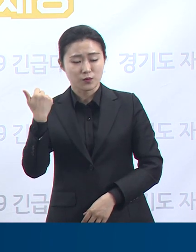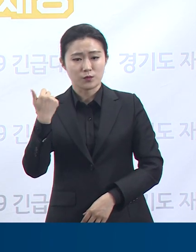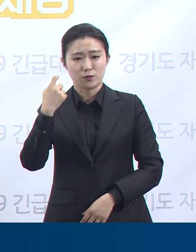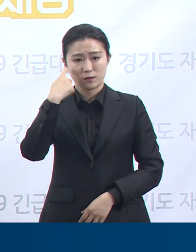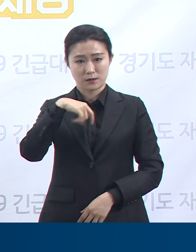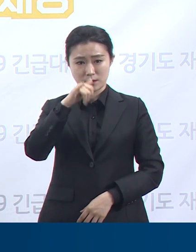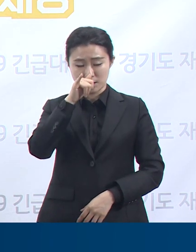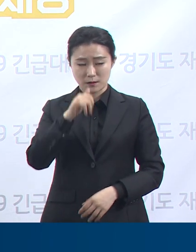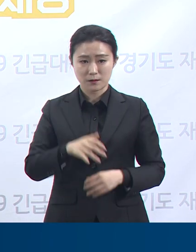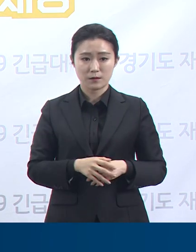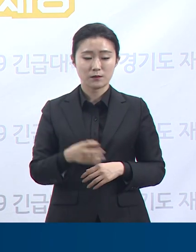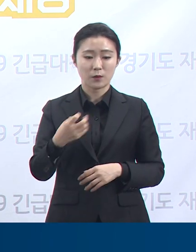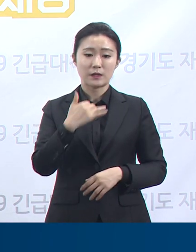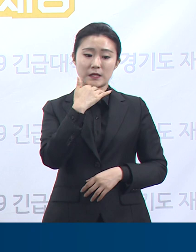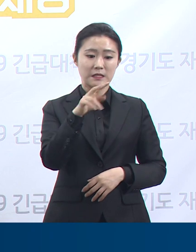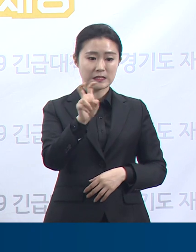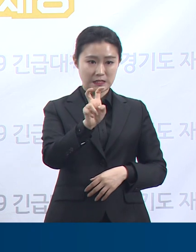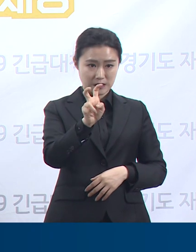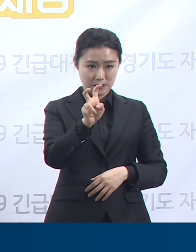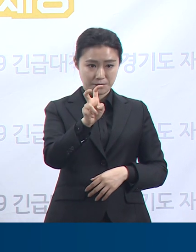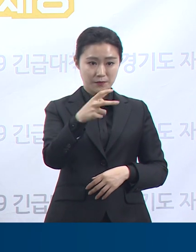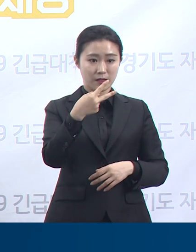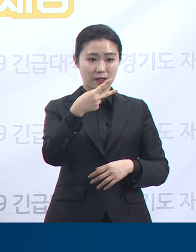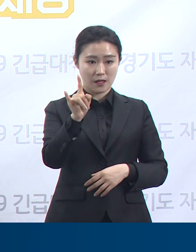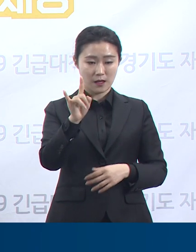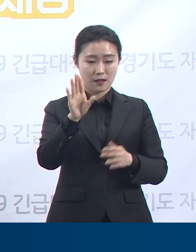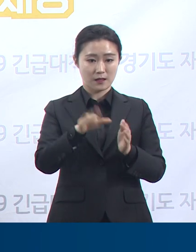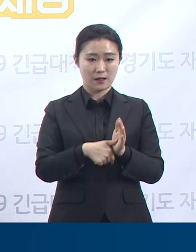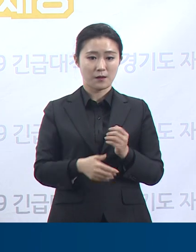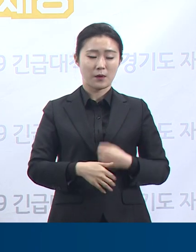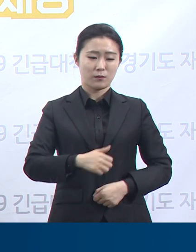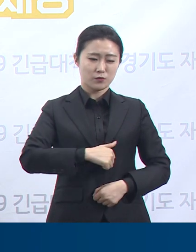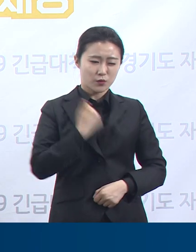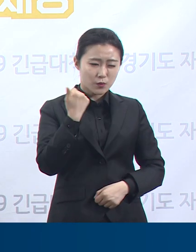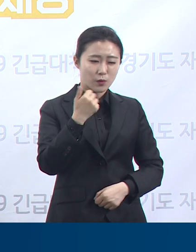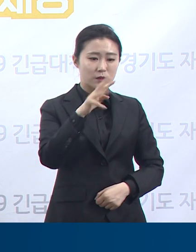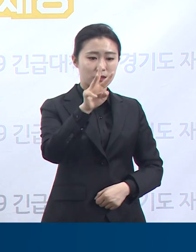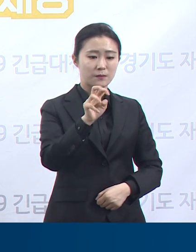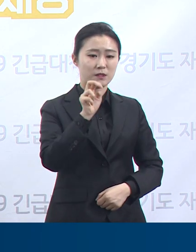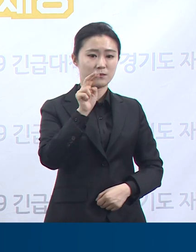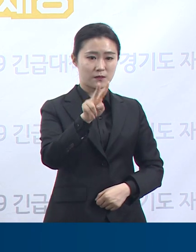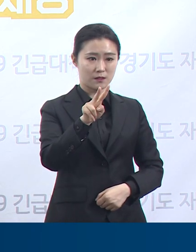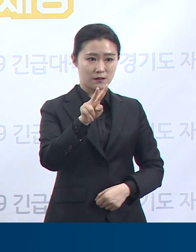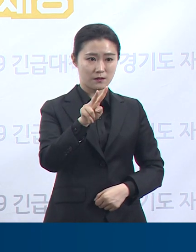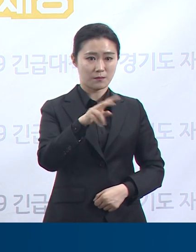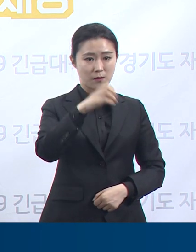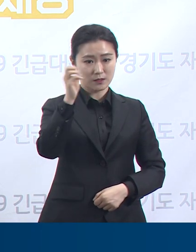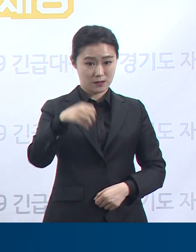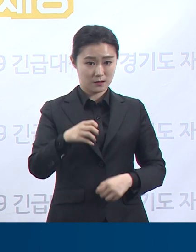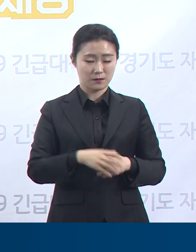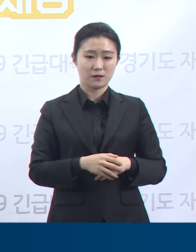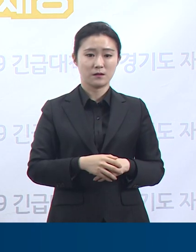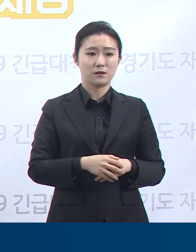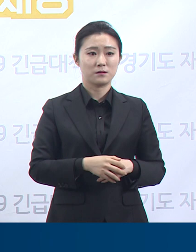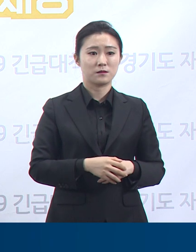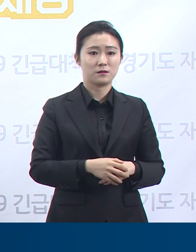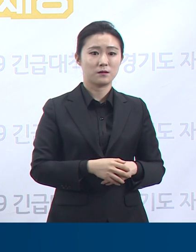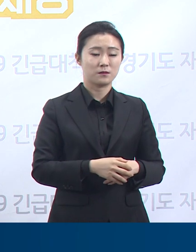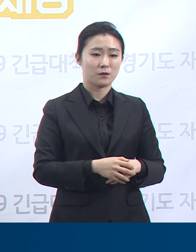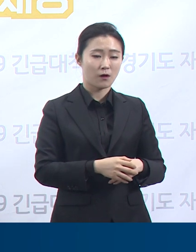코로나 뉴스에 대해 느끼는 감정이 분노가 39%로 32.2%인 불안을 앞질렀습니다.